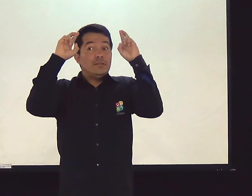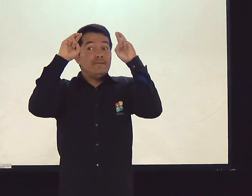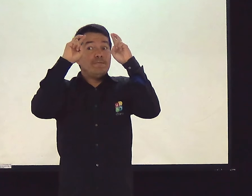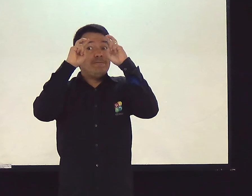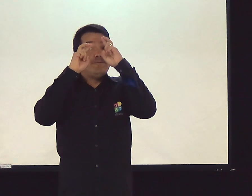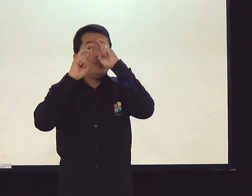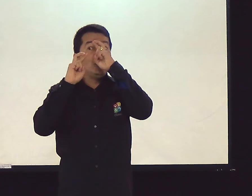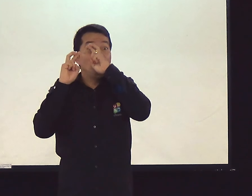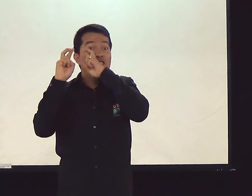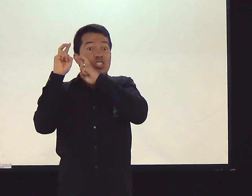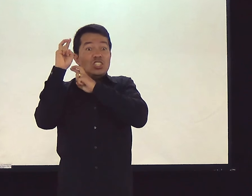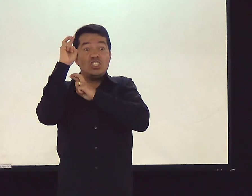Vigiai.